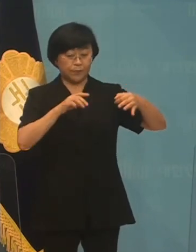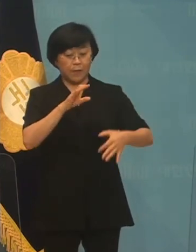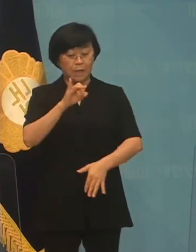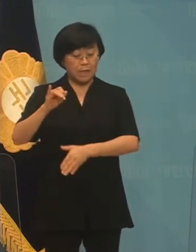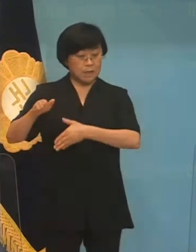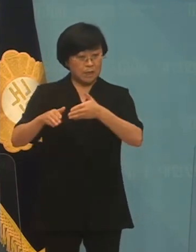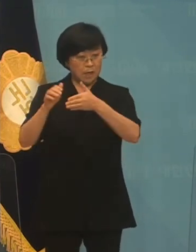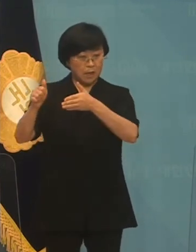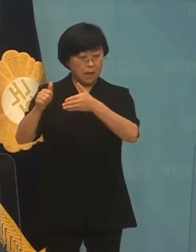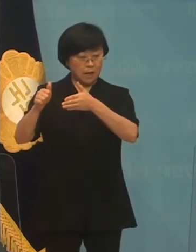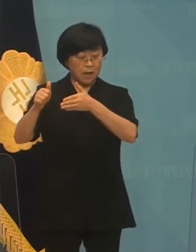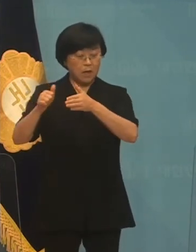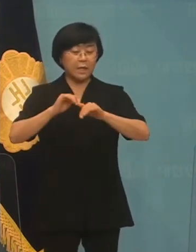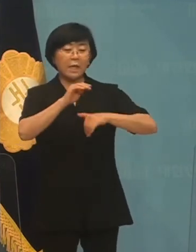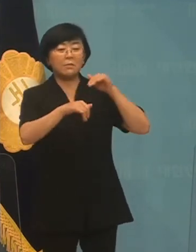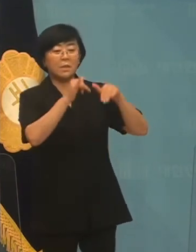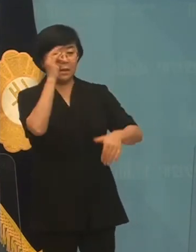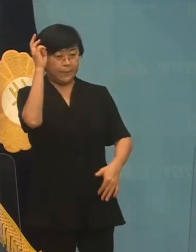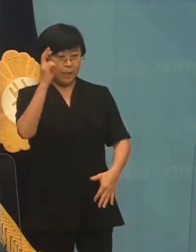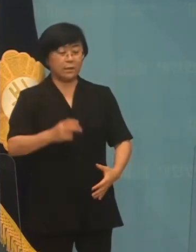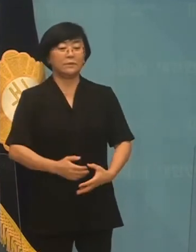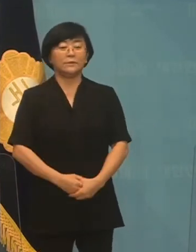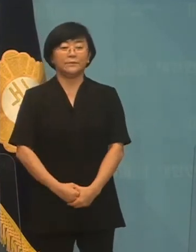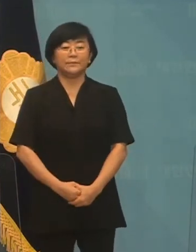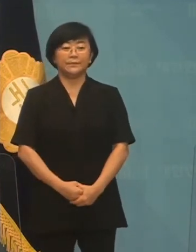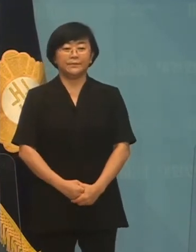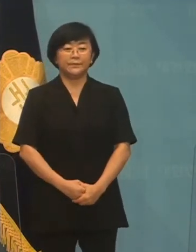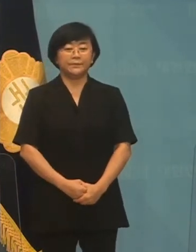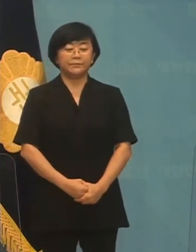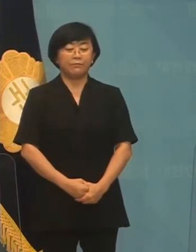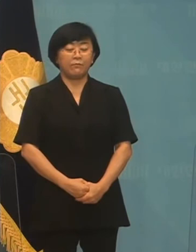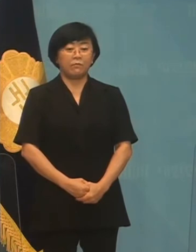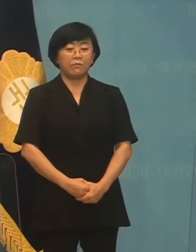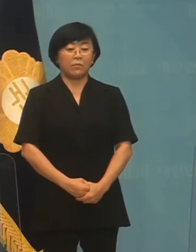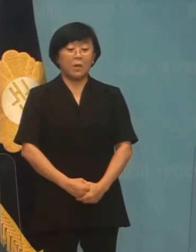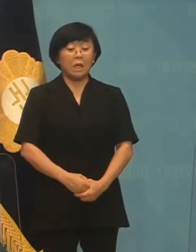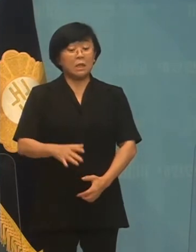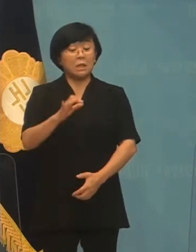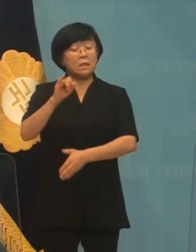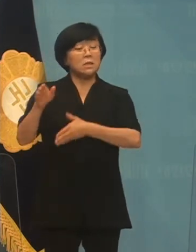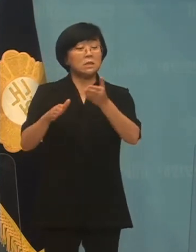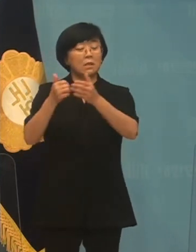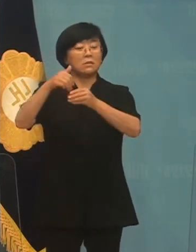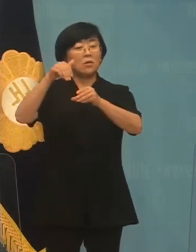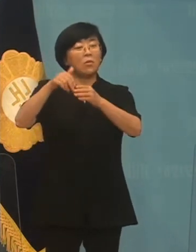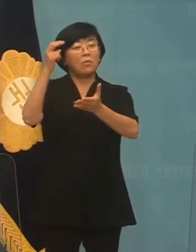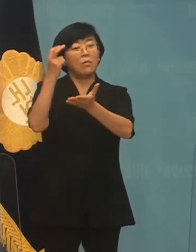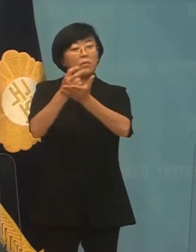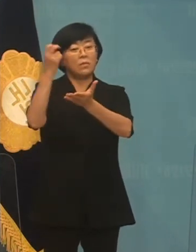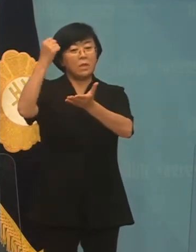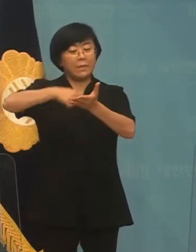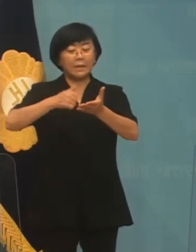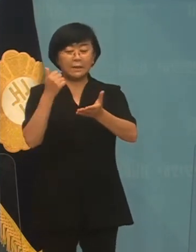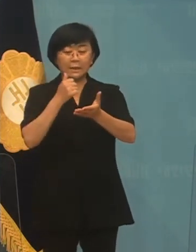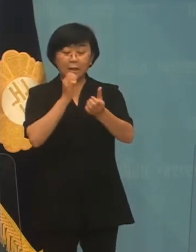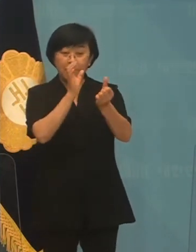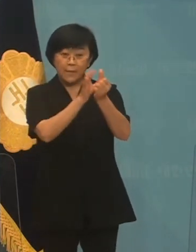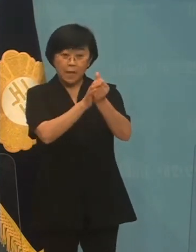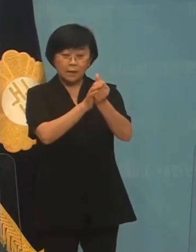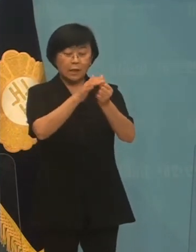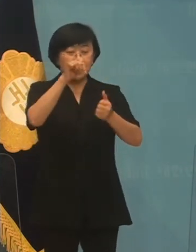지사가 있다고 밖에 볼 수 없습니다. 공교롭게도 이 지사의 선거법 위반 사건 변호를 맡은